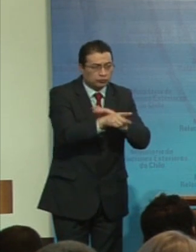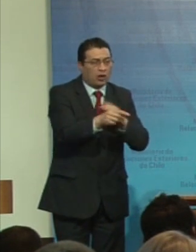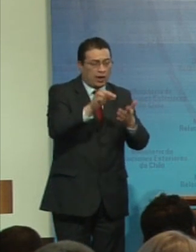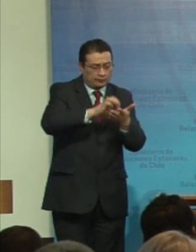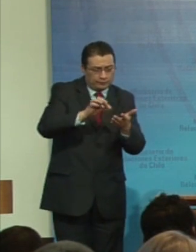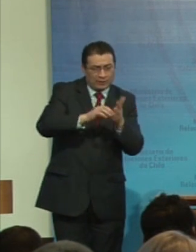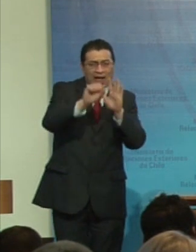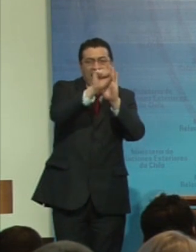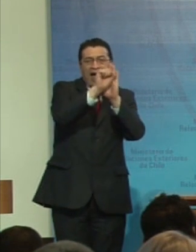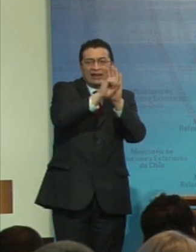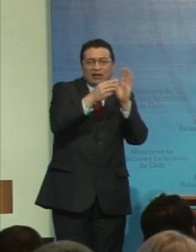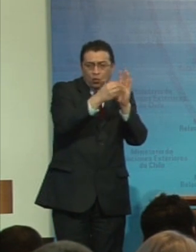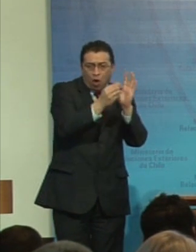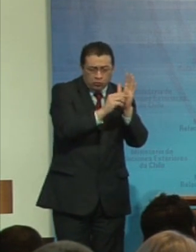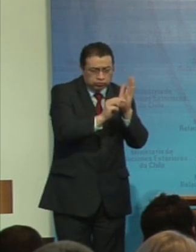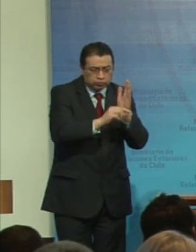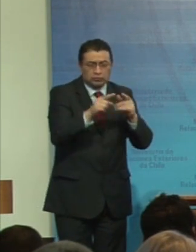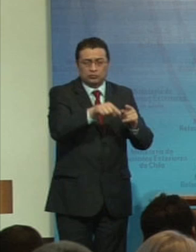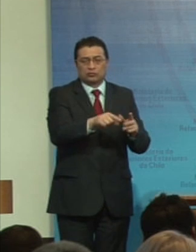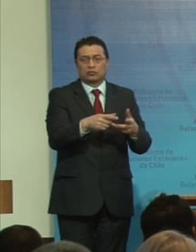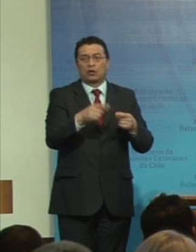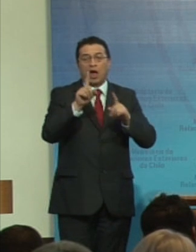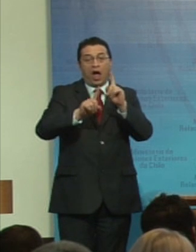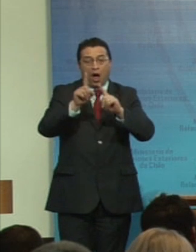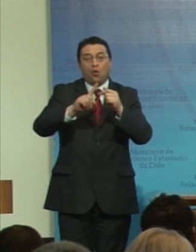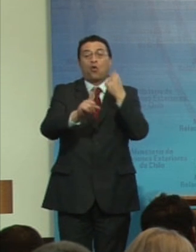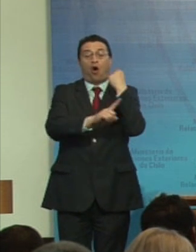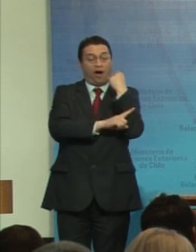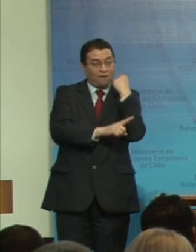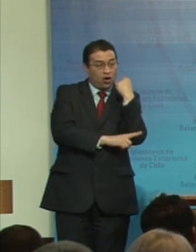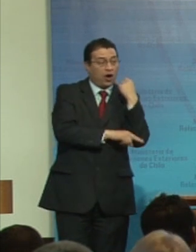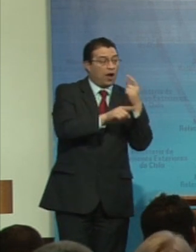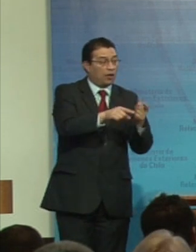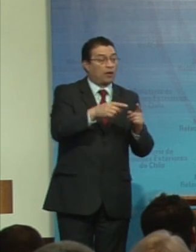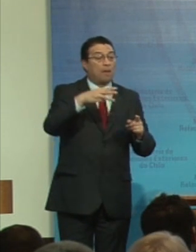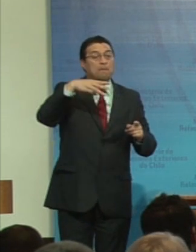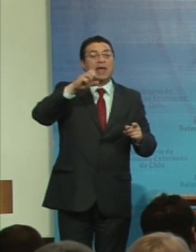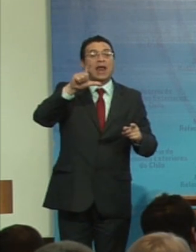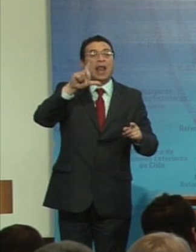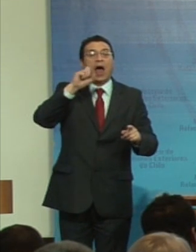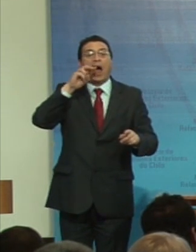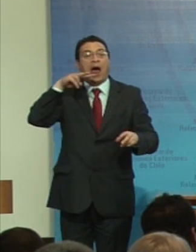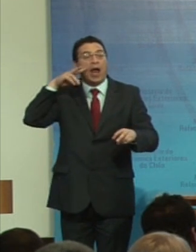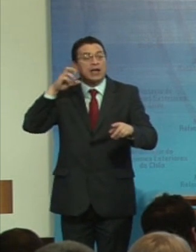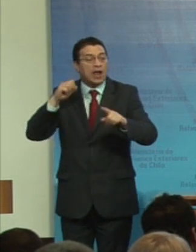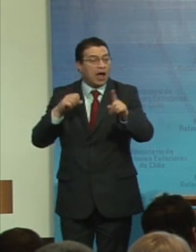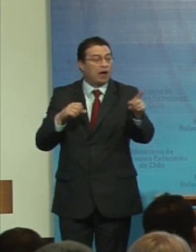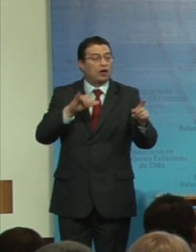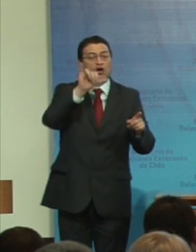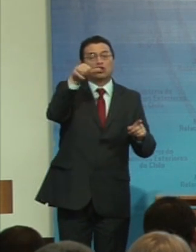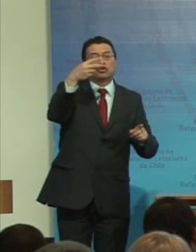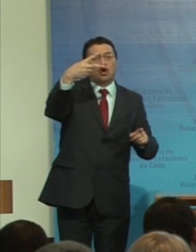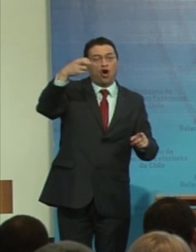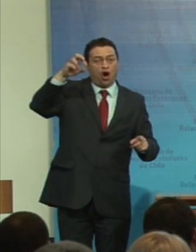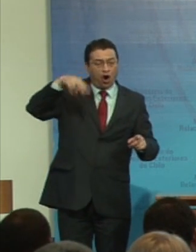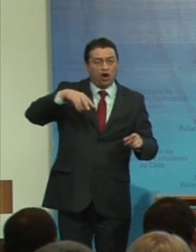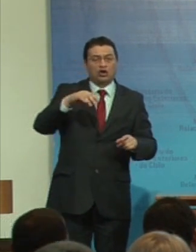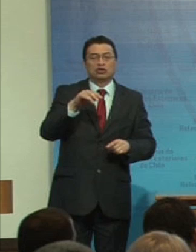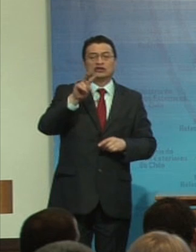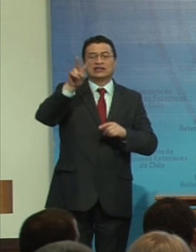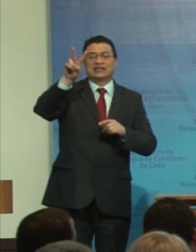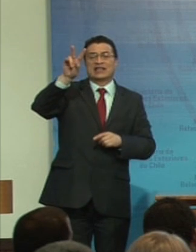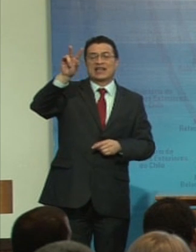escrito artículos algunas de ellas abogadas y está Melania por ahí está John Yerko